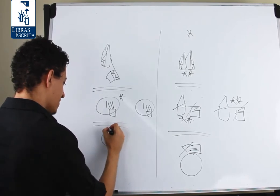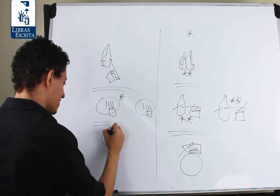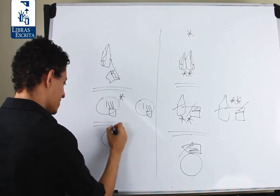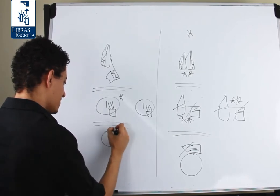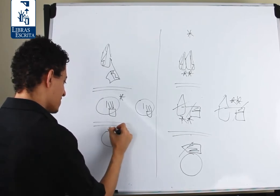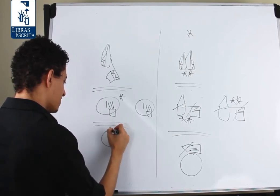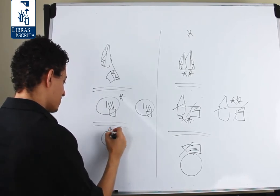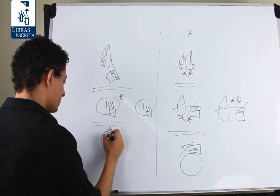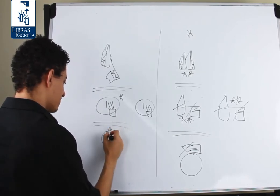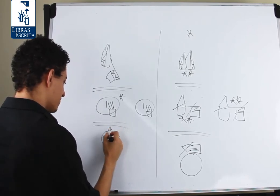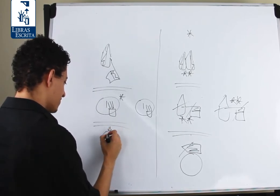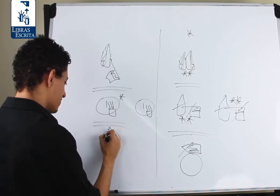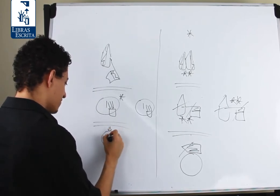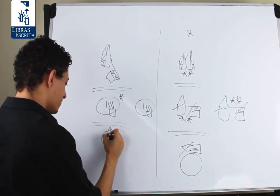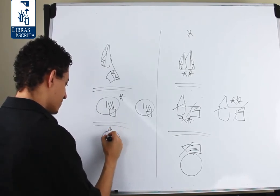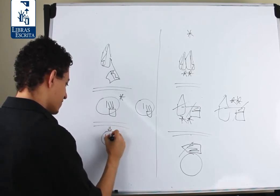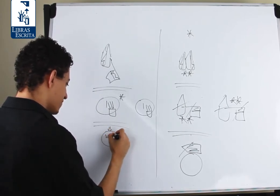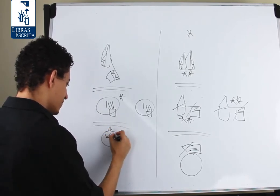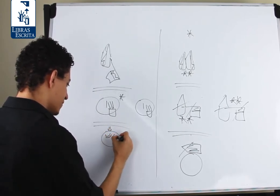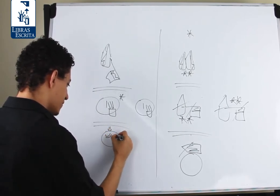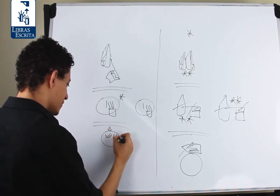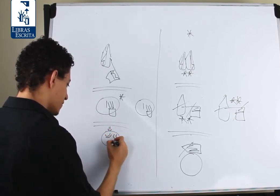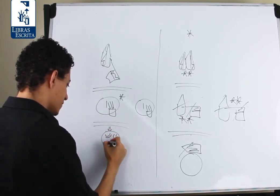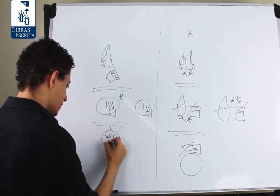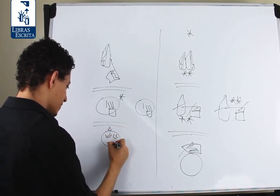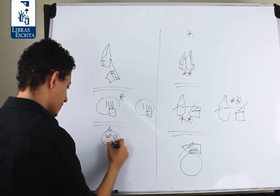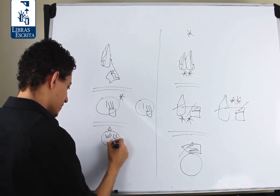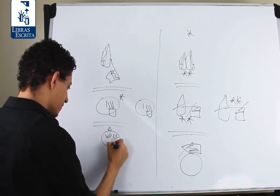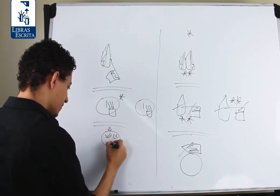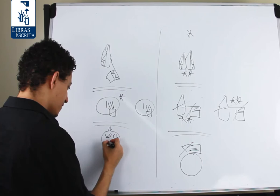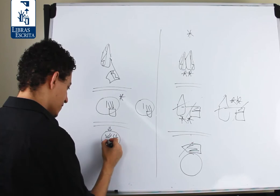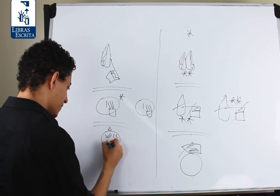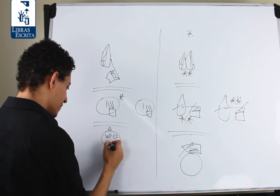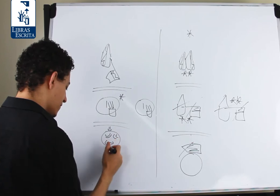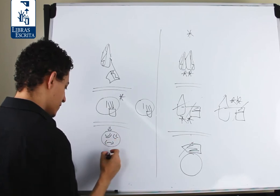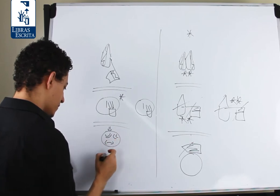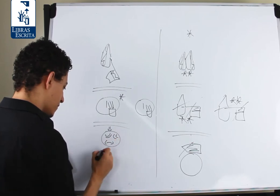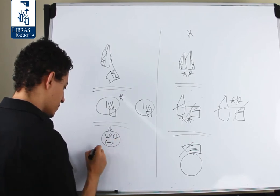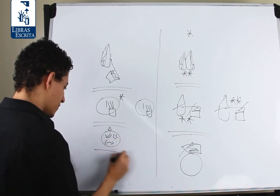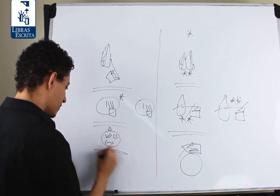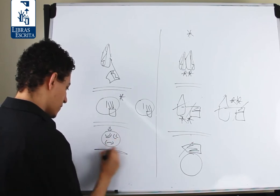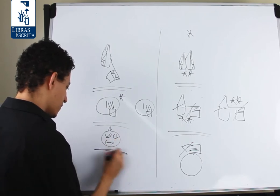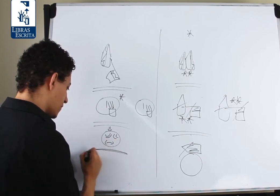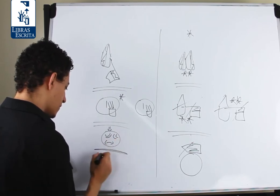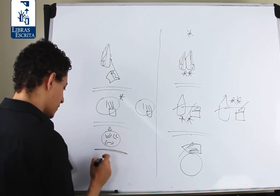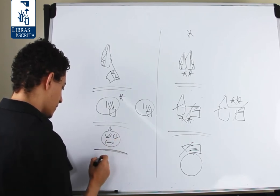Eu não posso omití-lo.